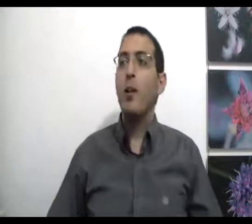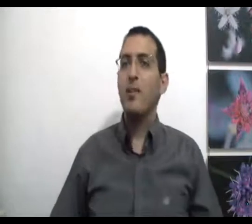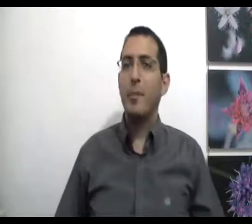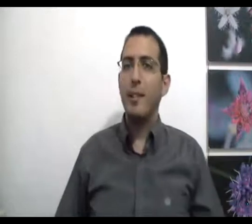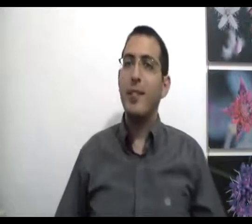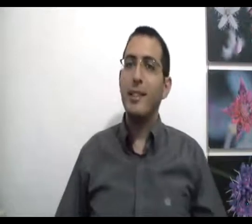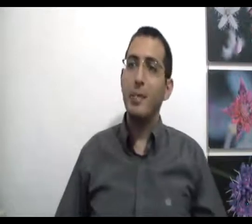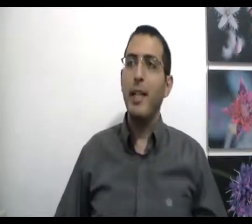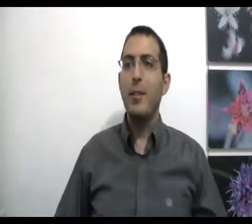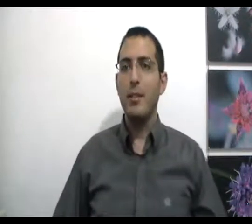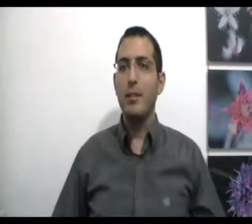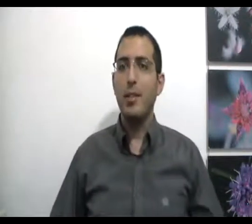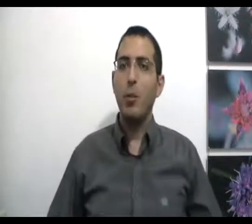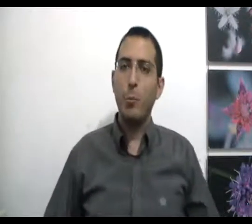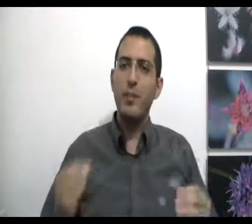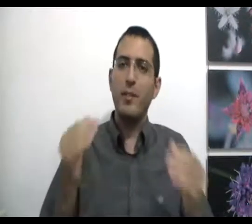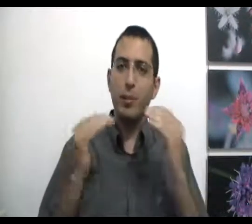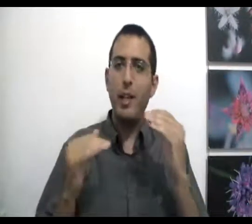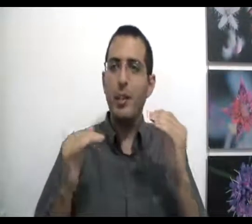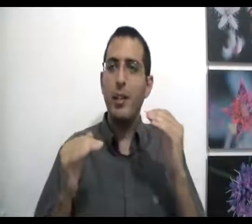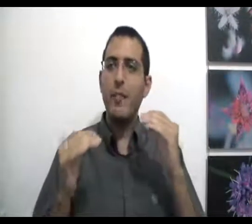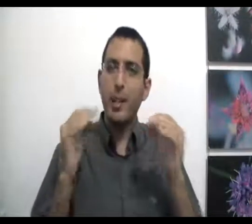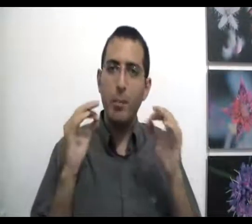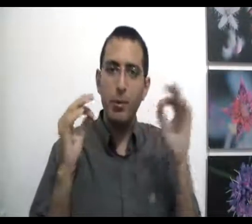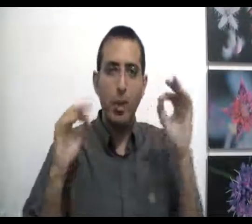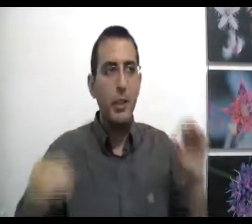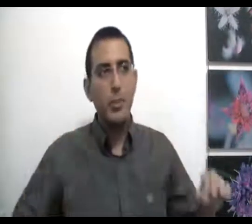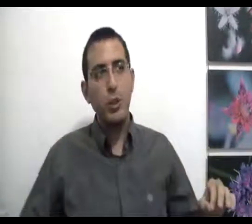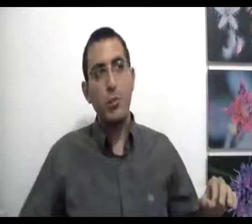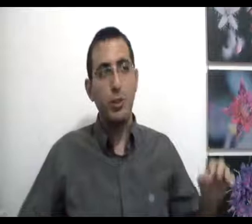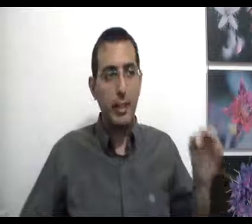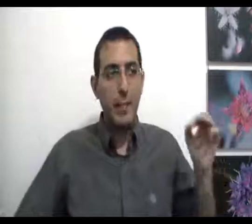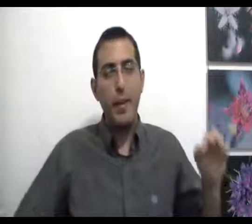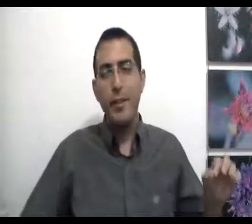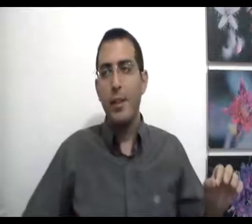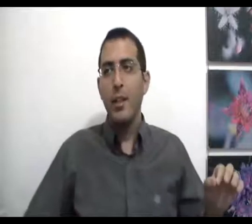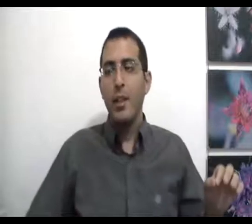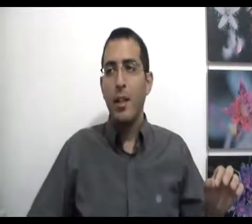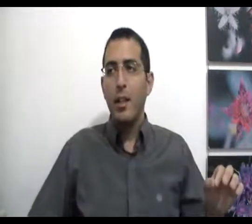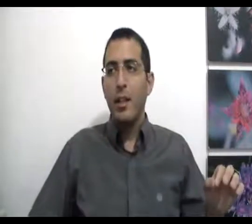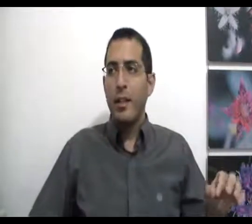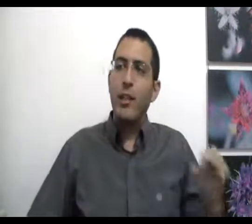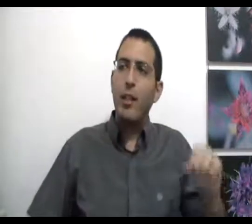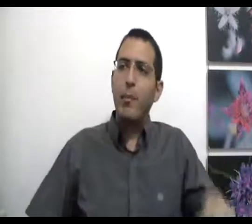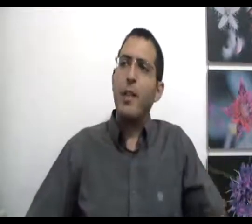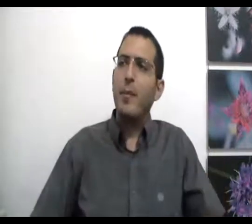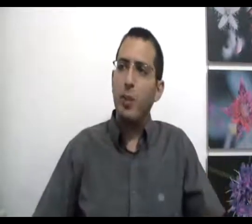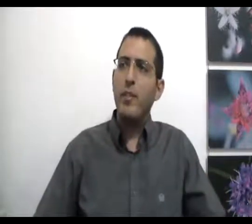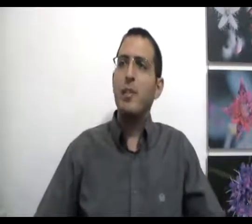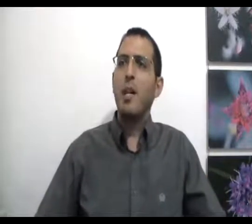אהבה אמתית, ואני אסביר למה. כאילו פה זה כבר יותר אמיתי, אבל גם פה זה לא אמיתי בשלמות. למה? כאני אשאל את הבן אדם, את אוהב את עצמך